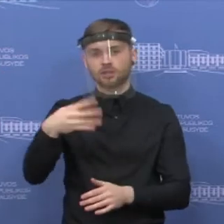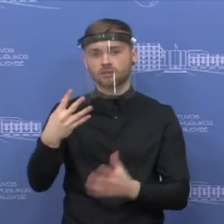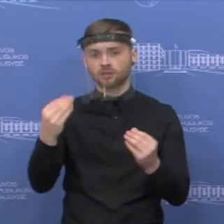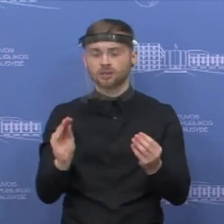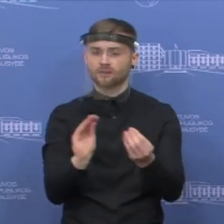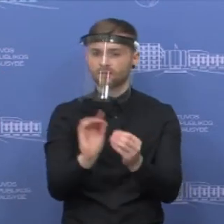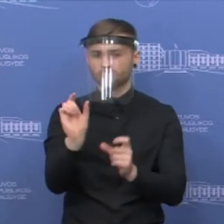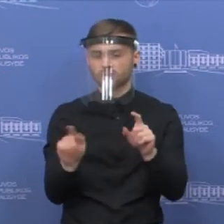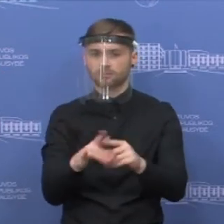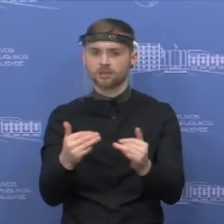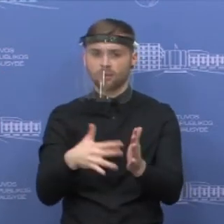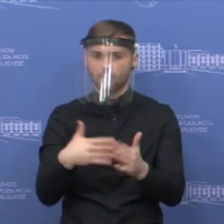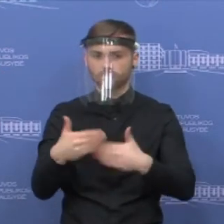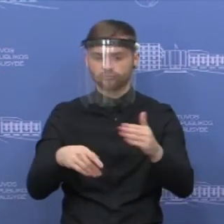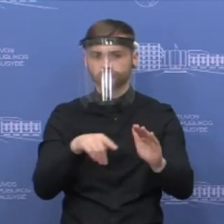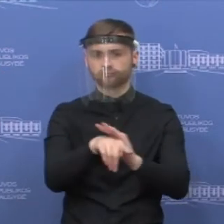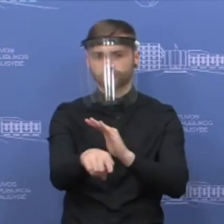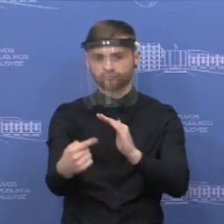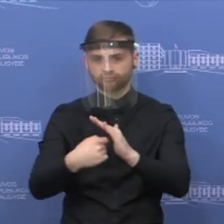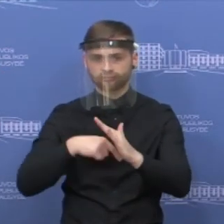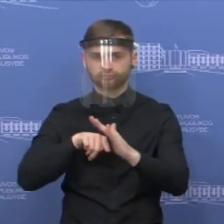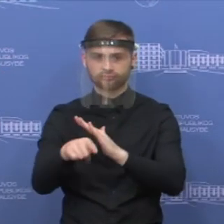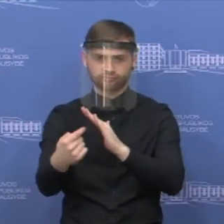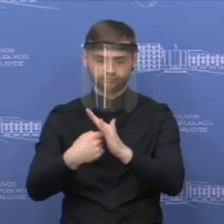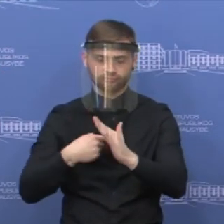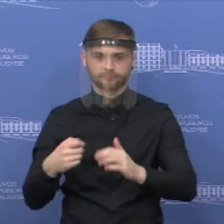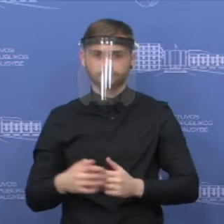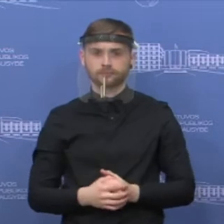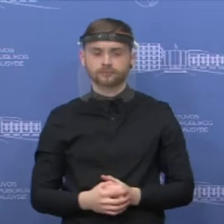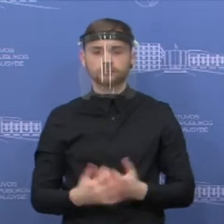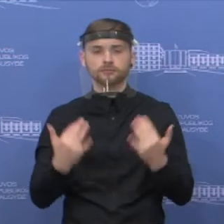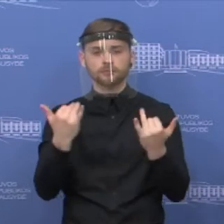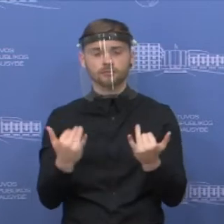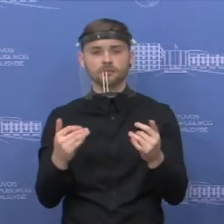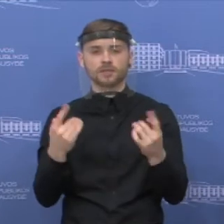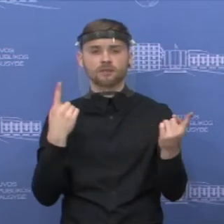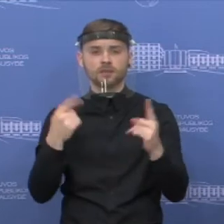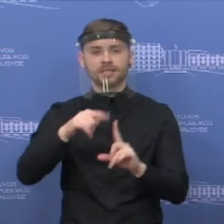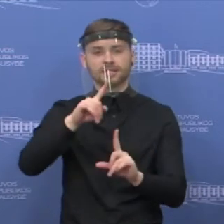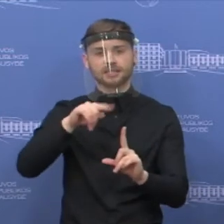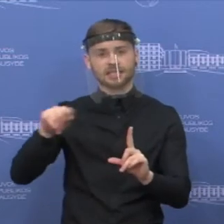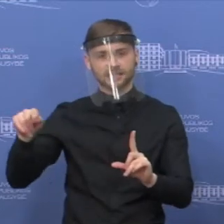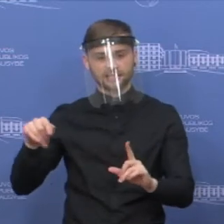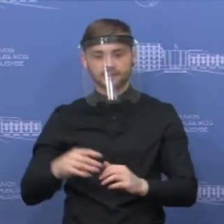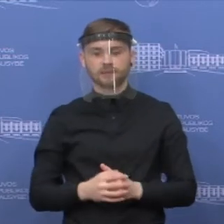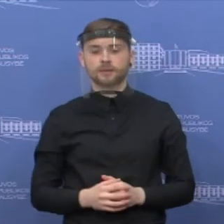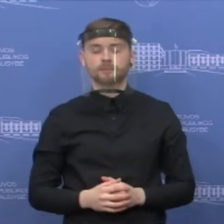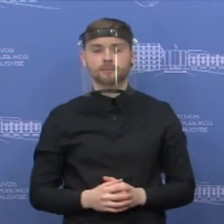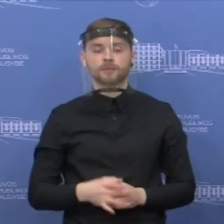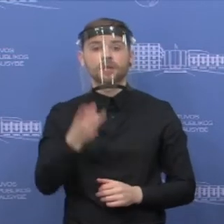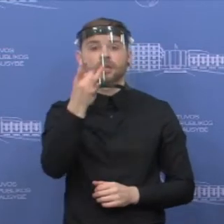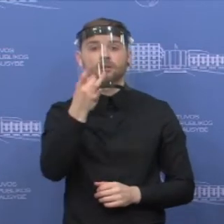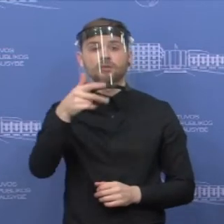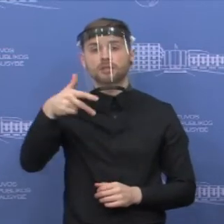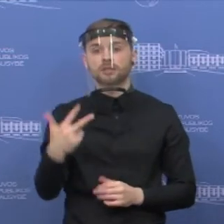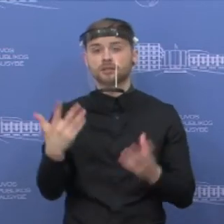dienos. Tai noriu tiesiog pateikti šiek tiek statistikos. Tai gegužės